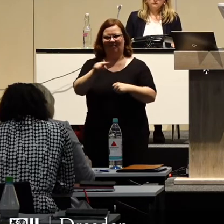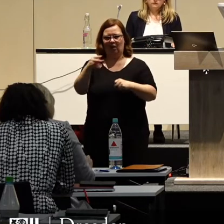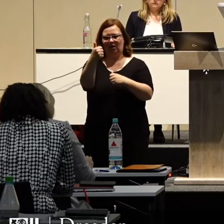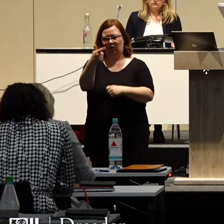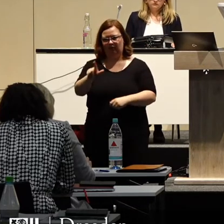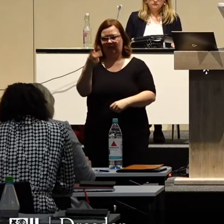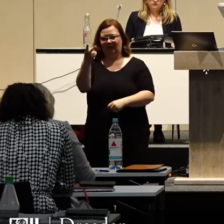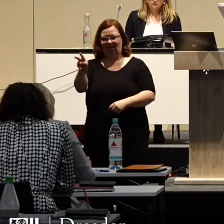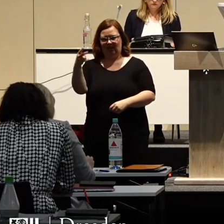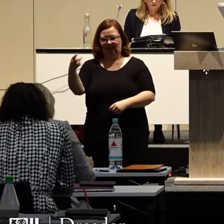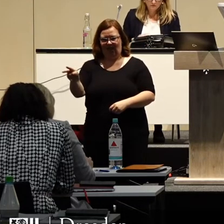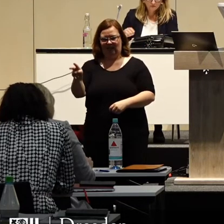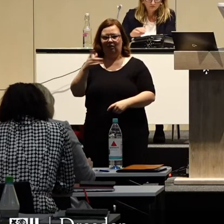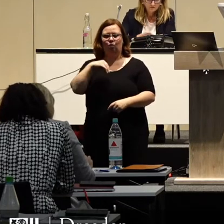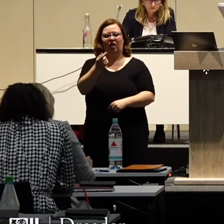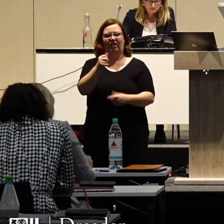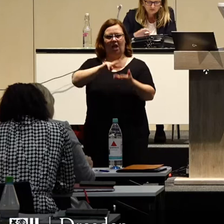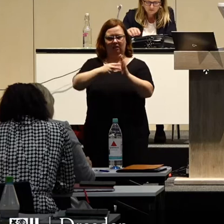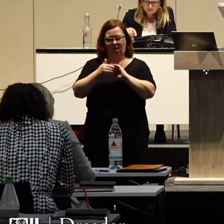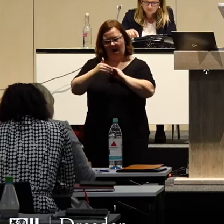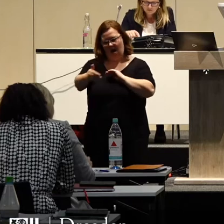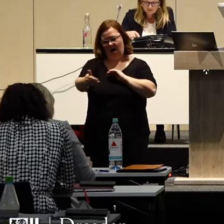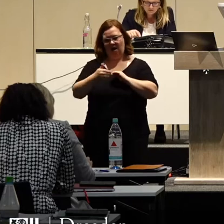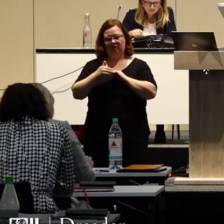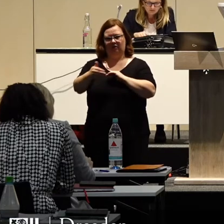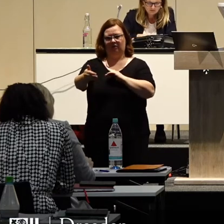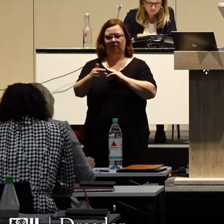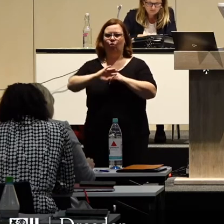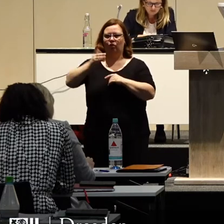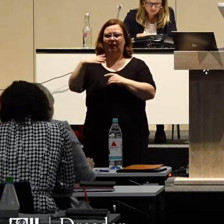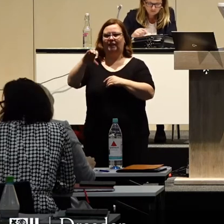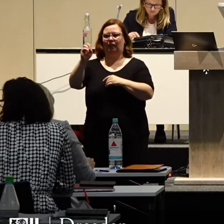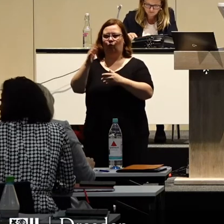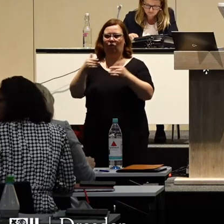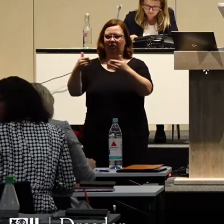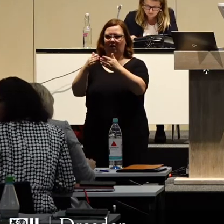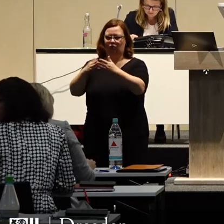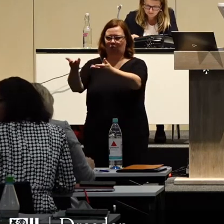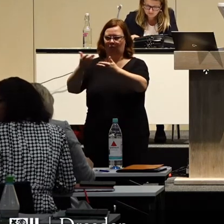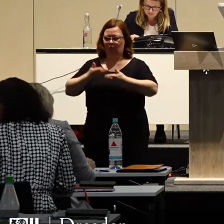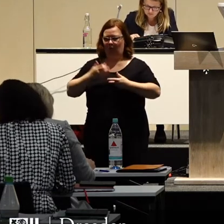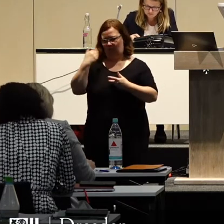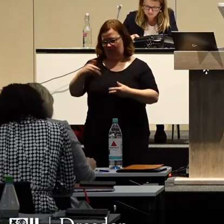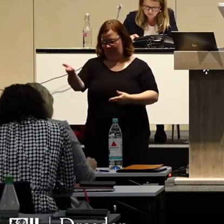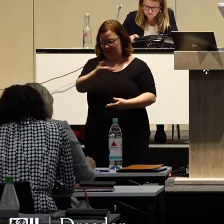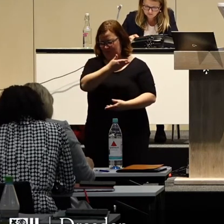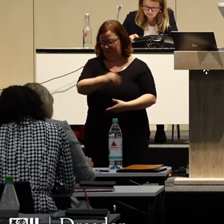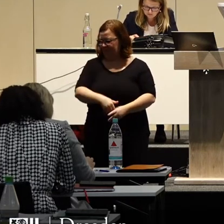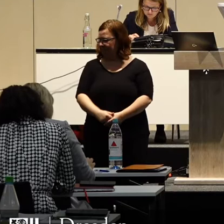-2022 in der mittelfristigen Finanzplanung. Einreicher war die CDU-Fraktion und ich darf Herrn Krüger bitten.